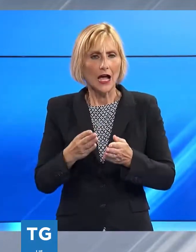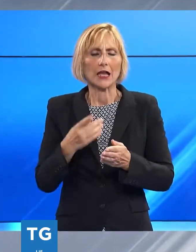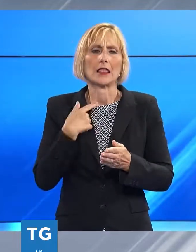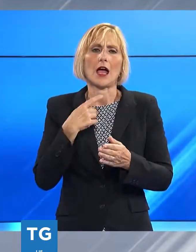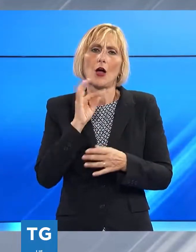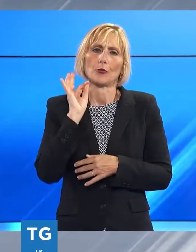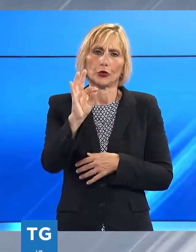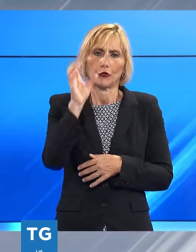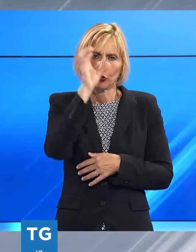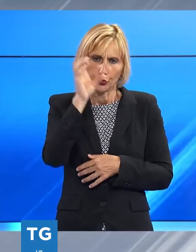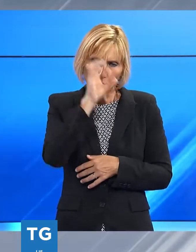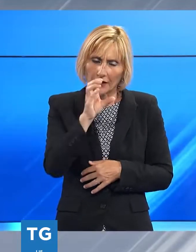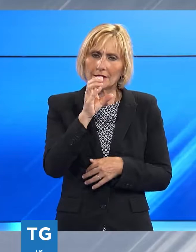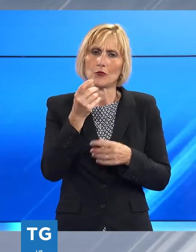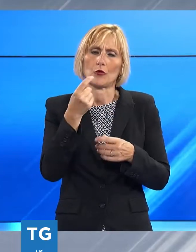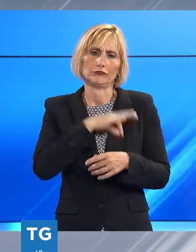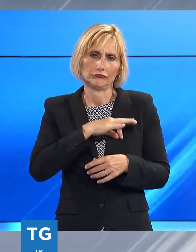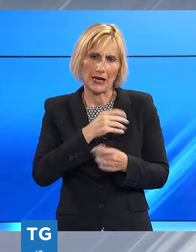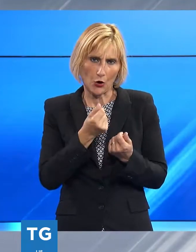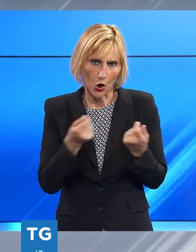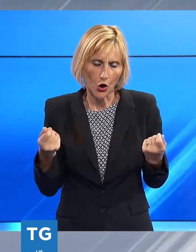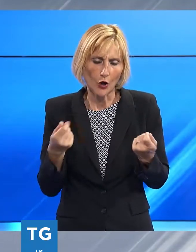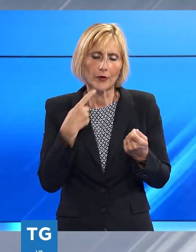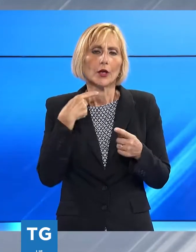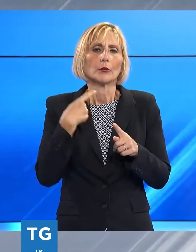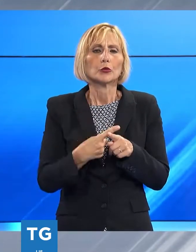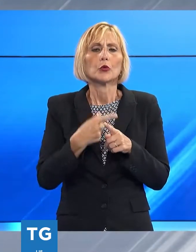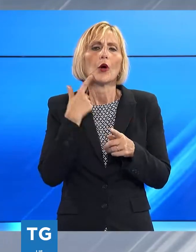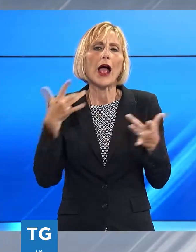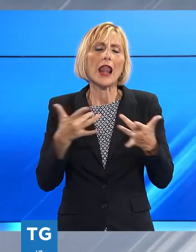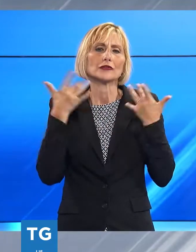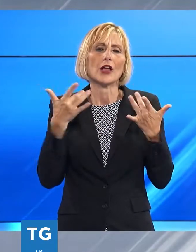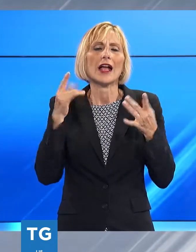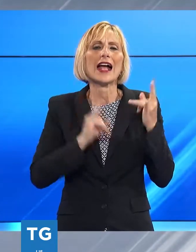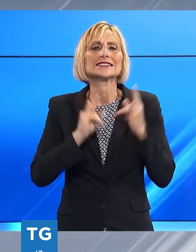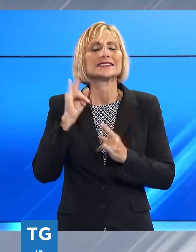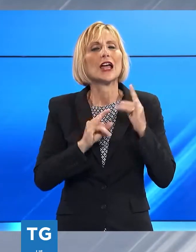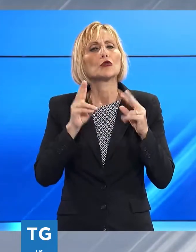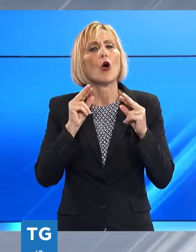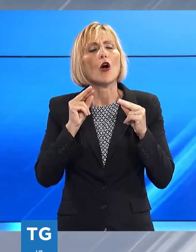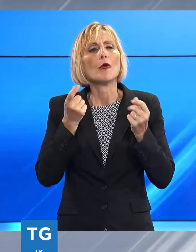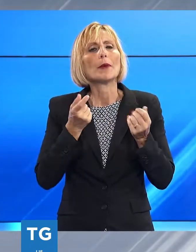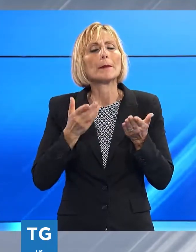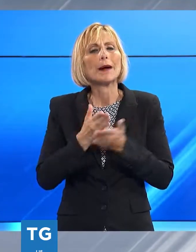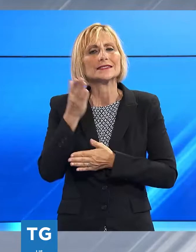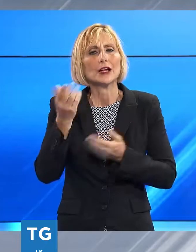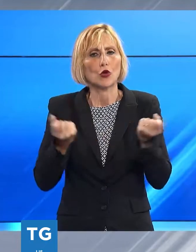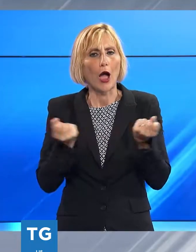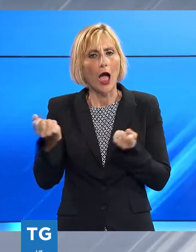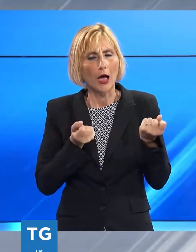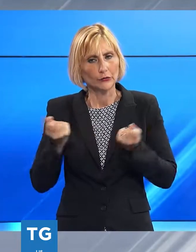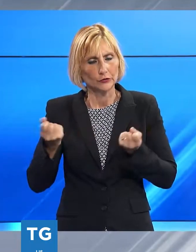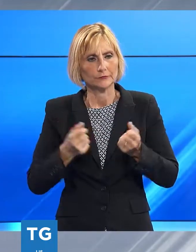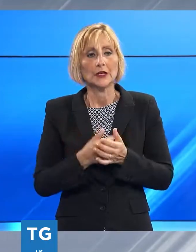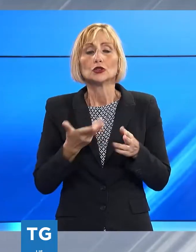ecologico in quanto alleggerirà Castelnuovo e dintorni dal passaggio dei mezzi pesanti che trasportano marmo scarti di lavorazione questa è una delle